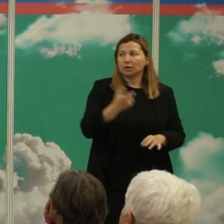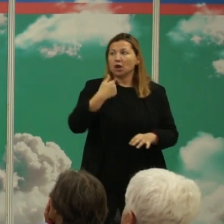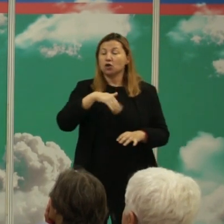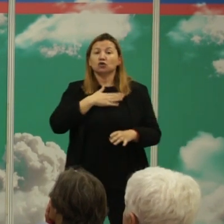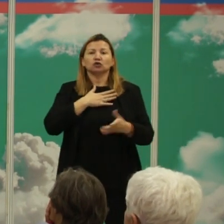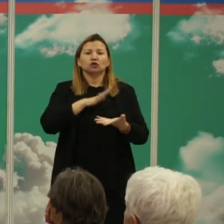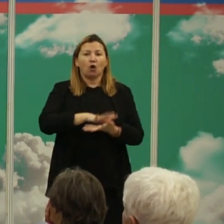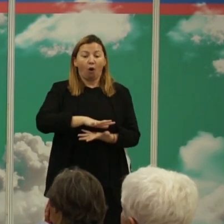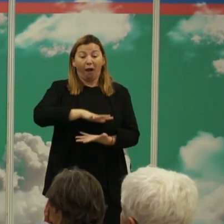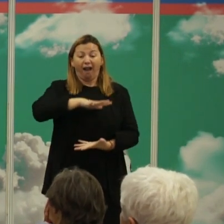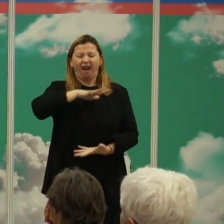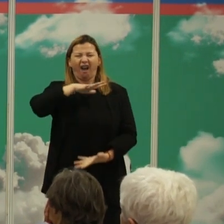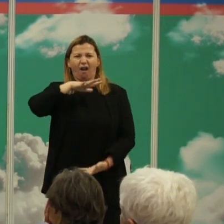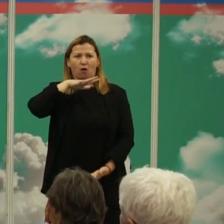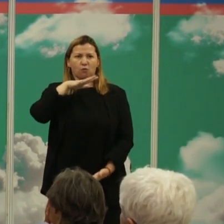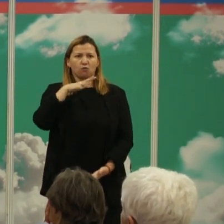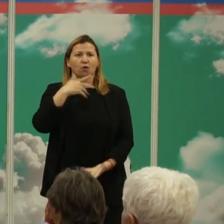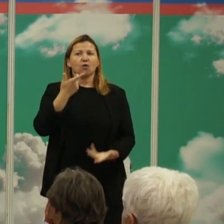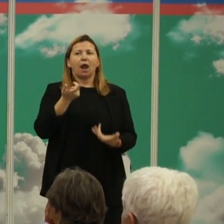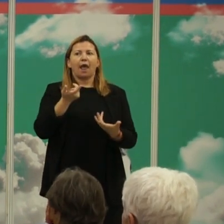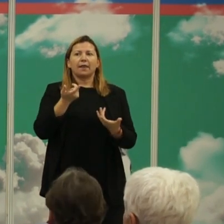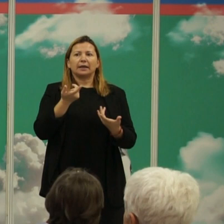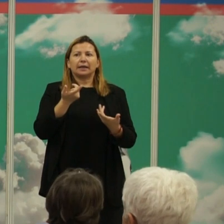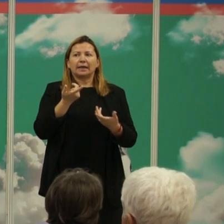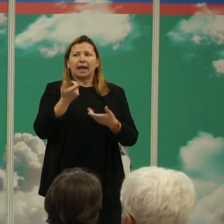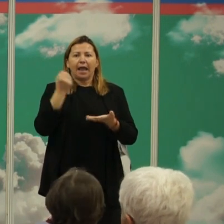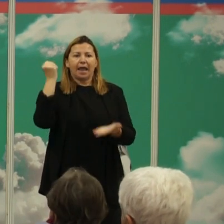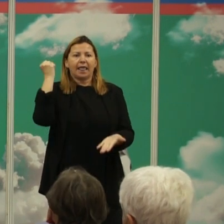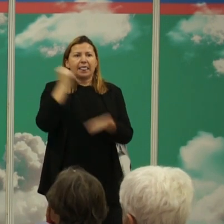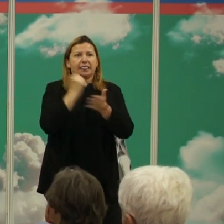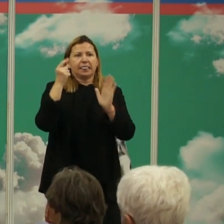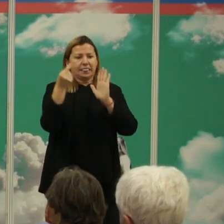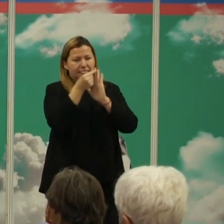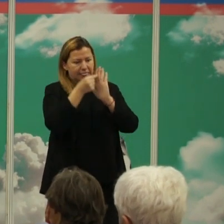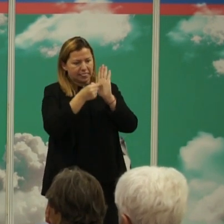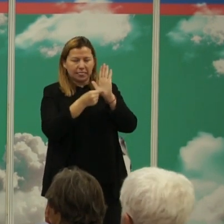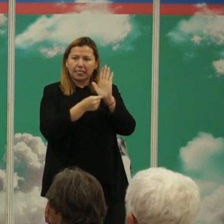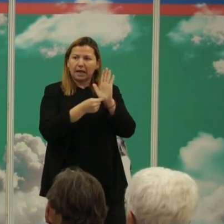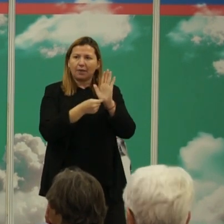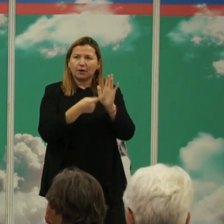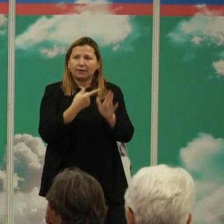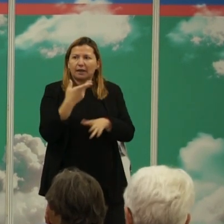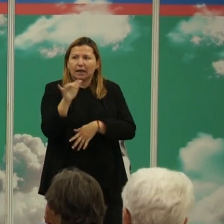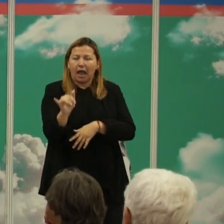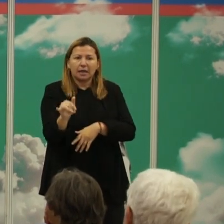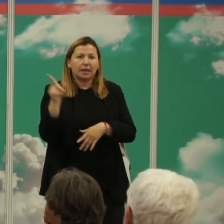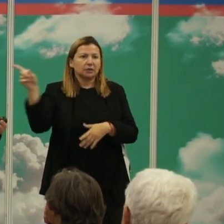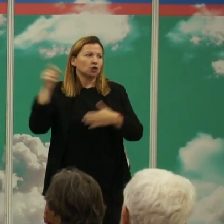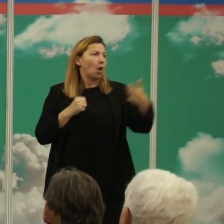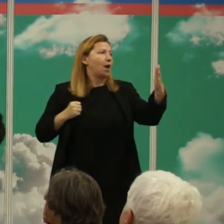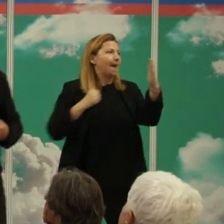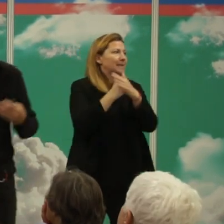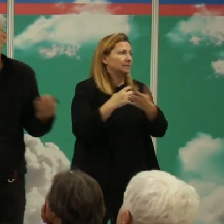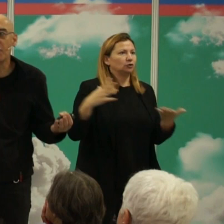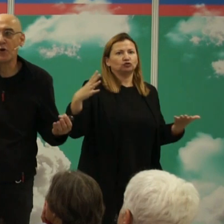acumular indicadores de que ocurre algo pero el que no ocurra no es una evidencia de que no existe eso es una máxima en todos los